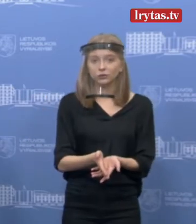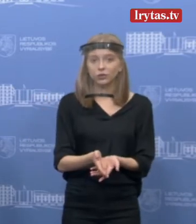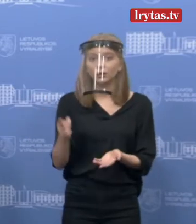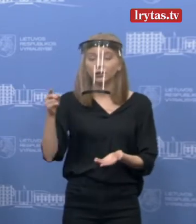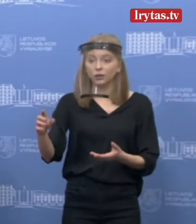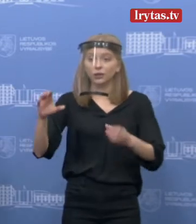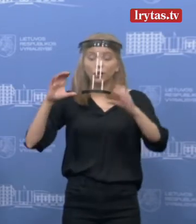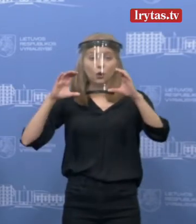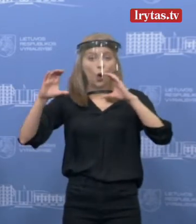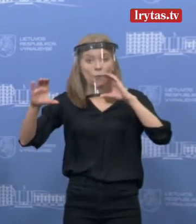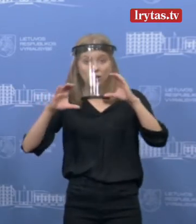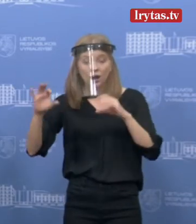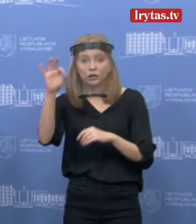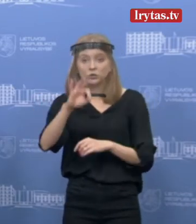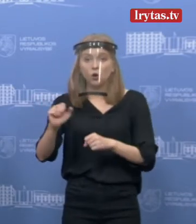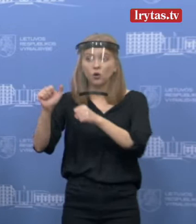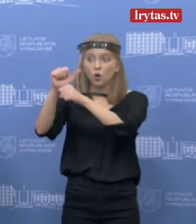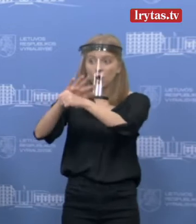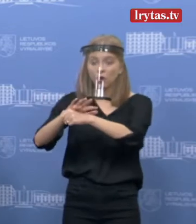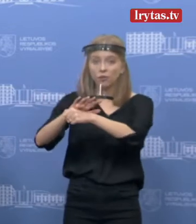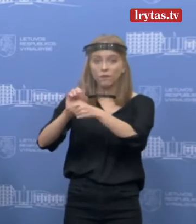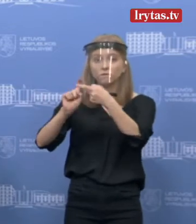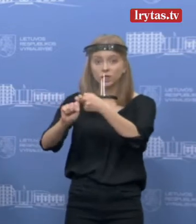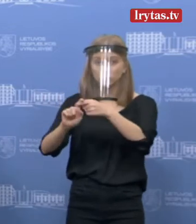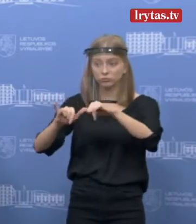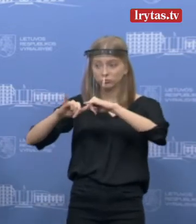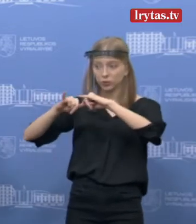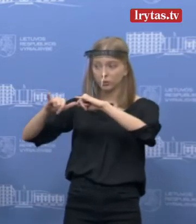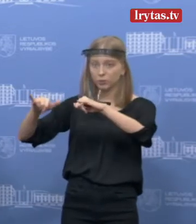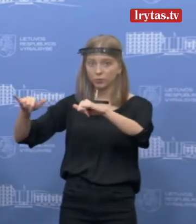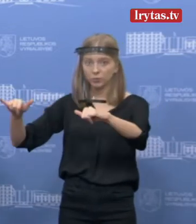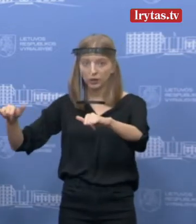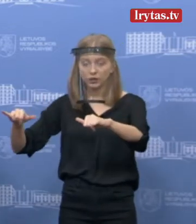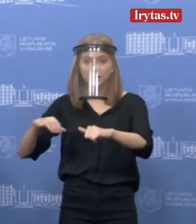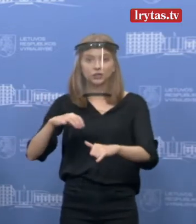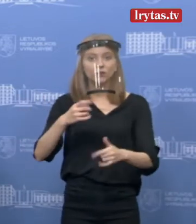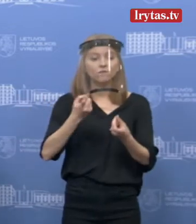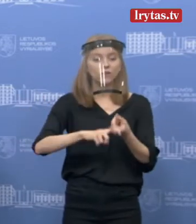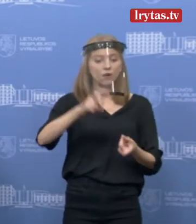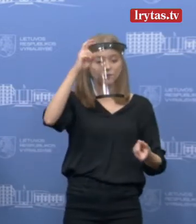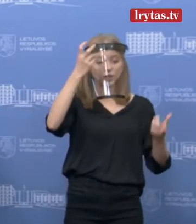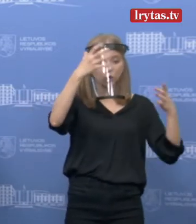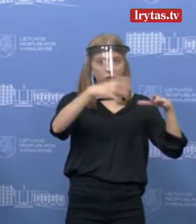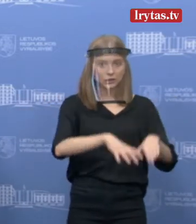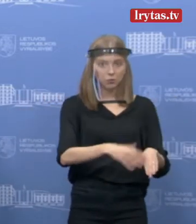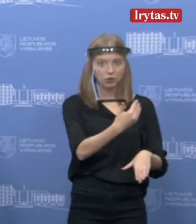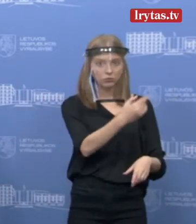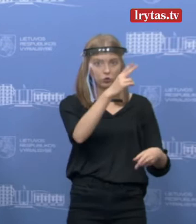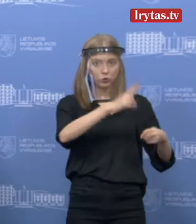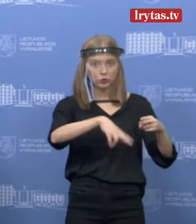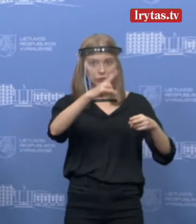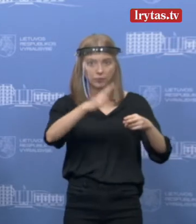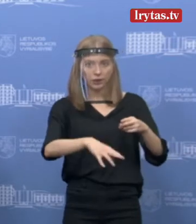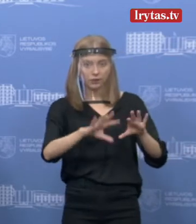komunikacija apie koronavirusą vyksta sekant vyriausybės nutarimais, operacijų vadovas sprendimais,